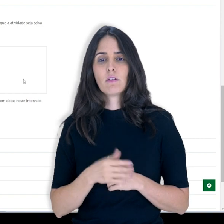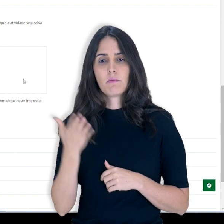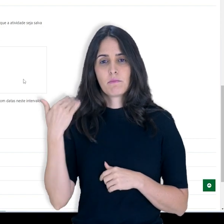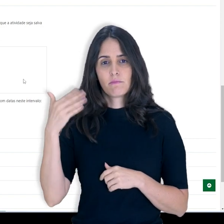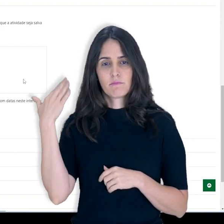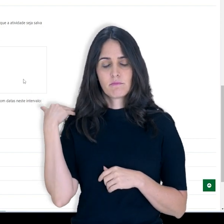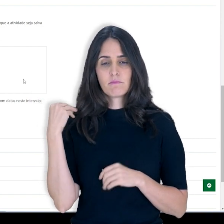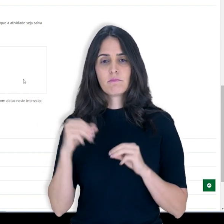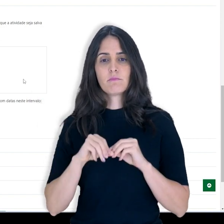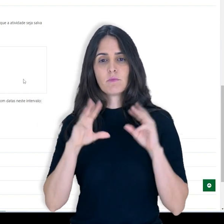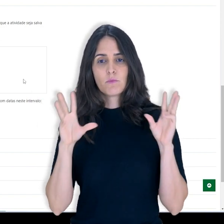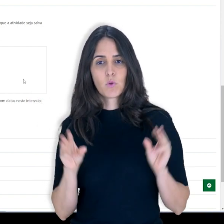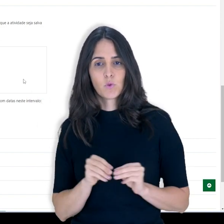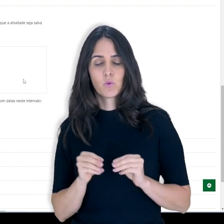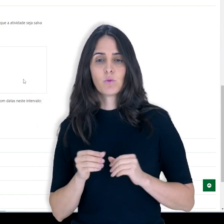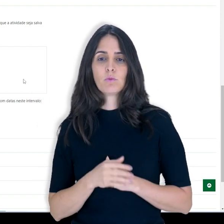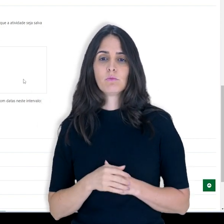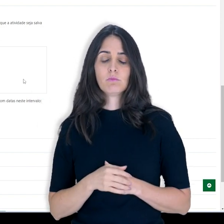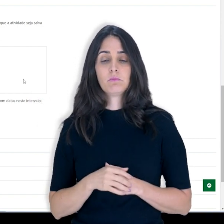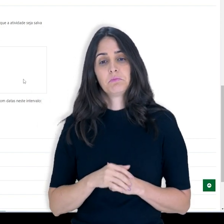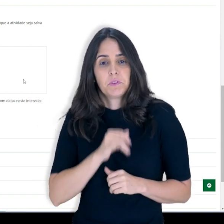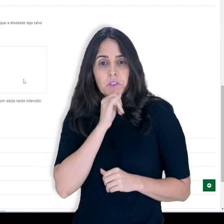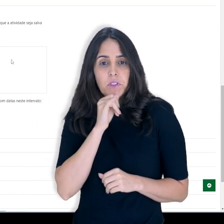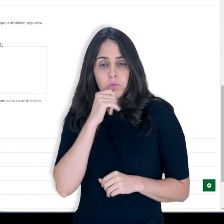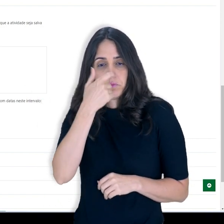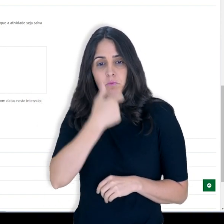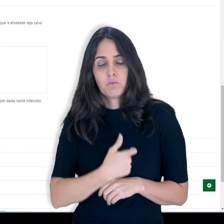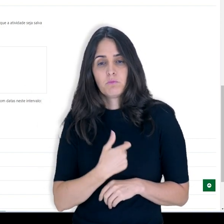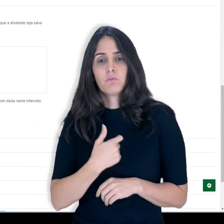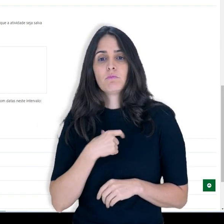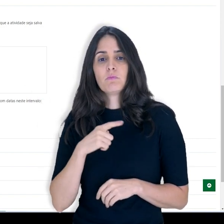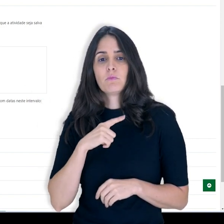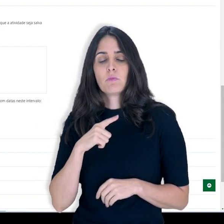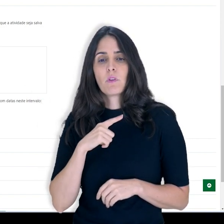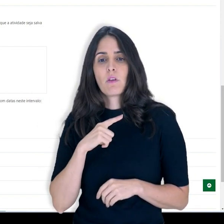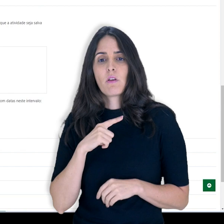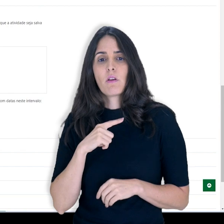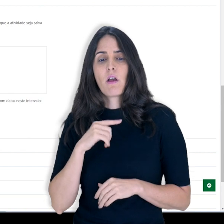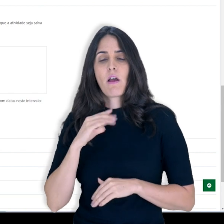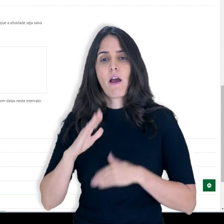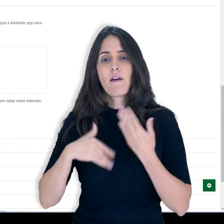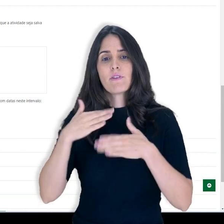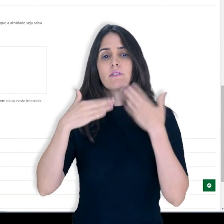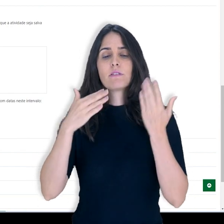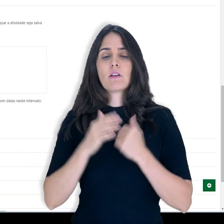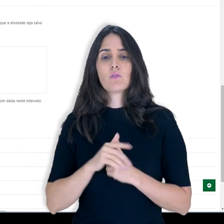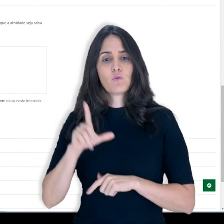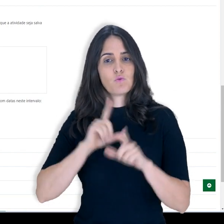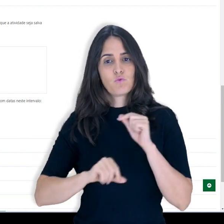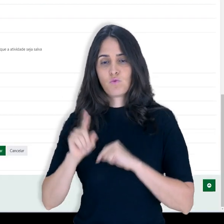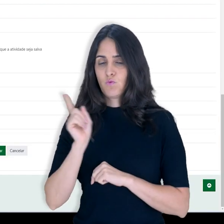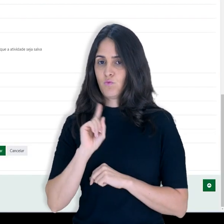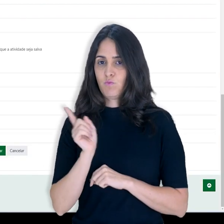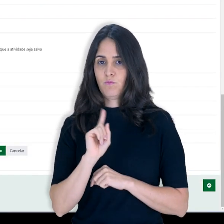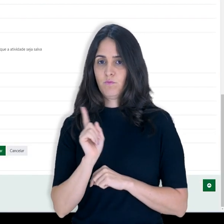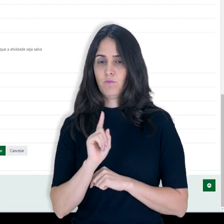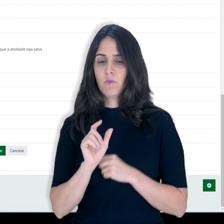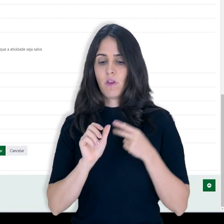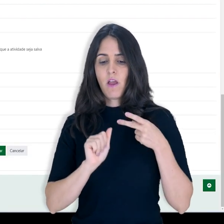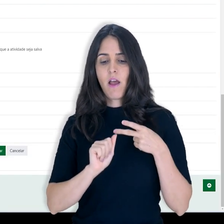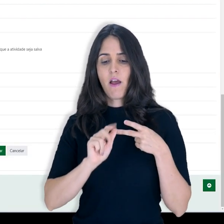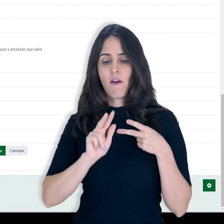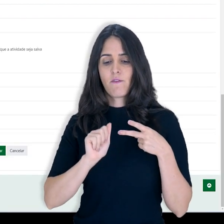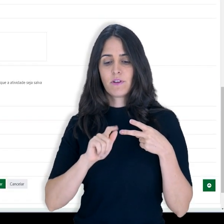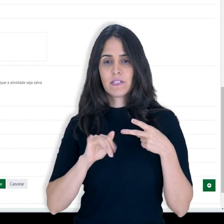conhecemos de versão anterior. Mas, digamos que eu queira trabalhar com o método avançado. Então, não vou